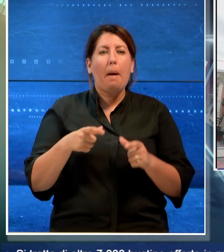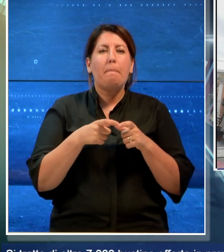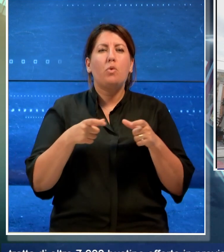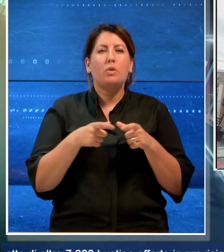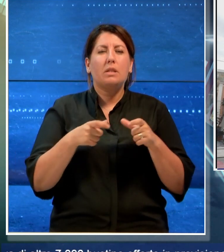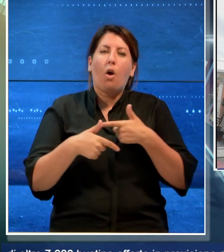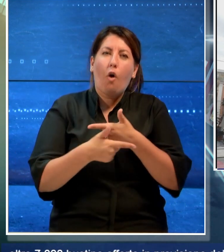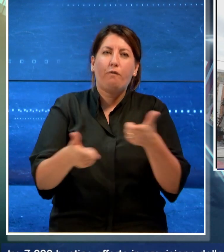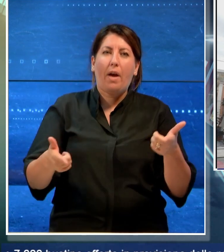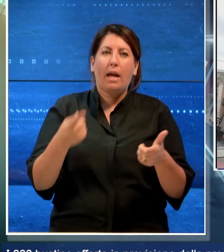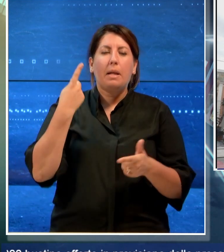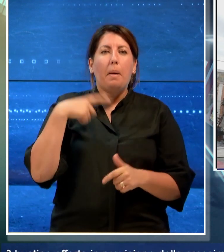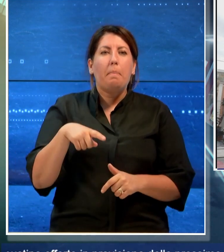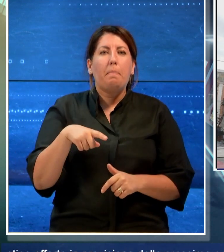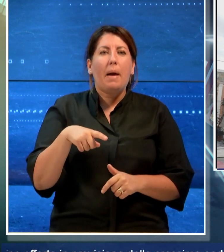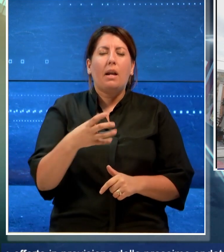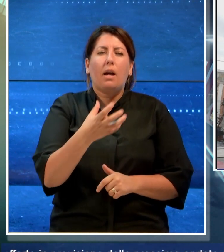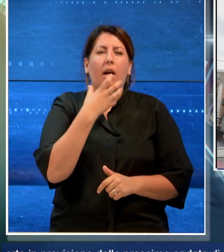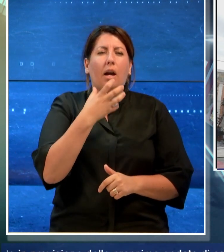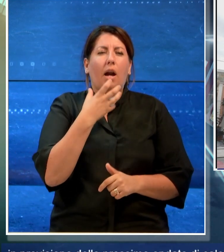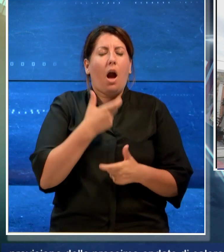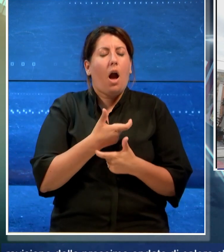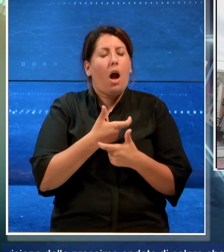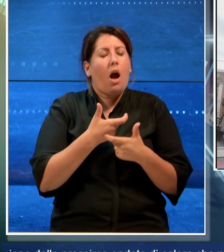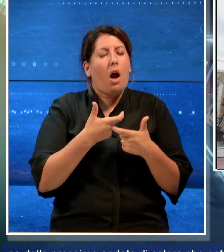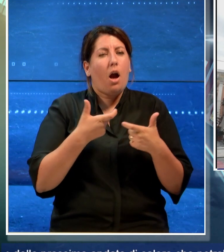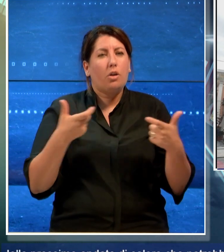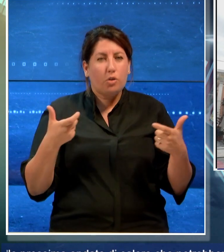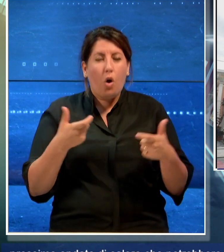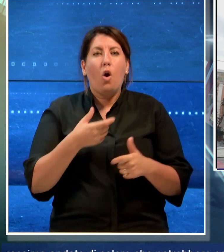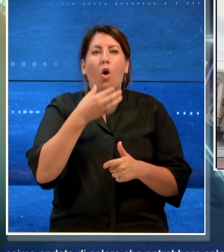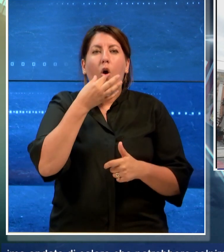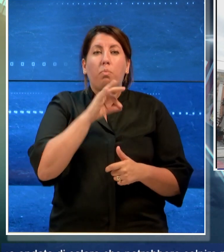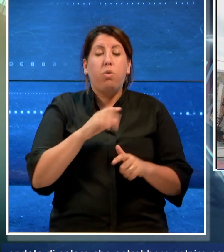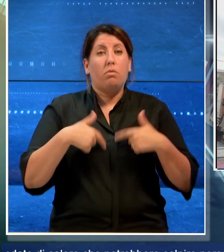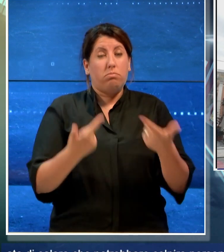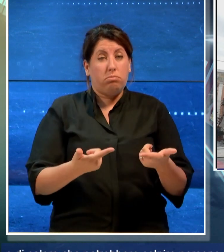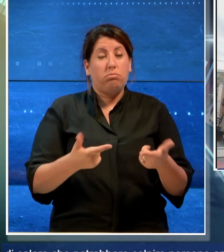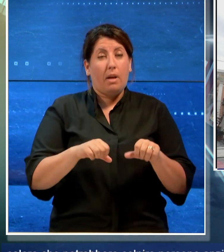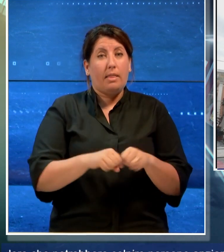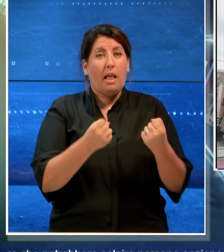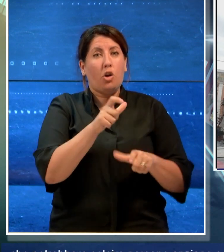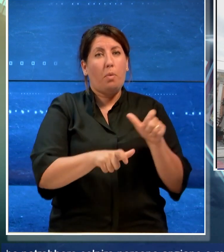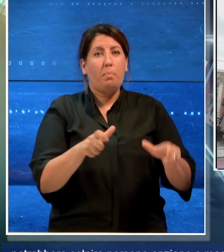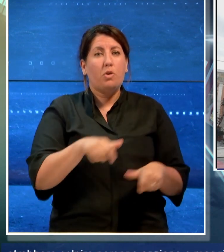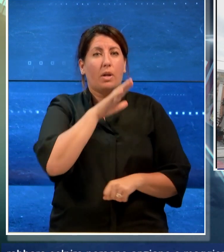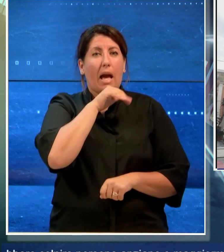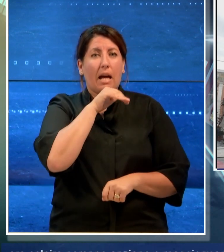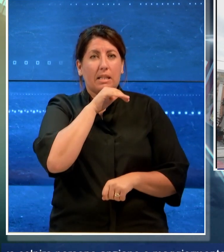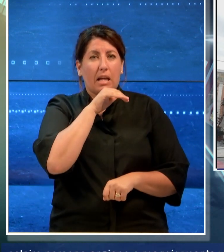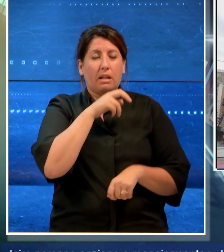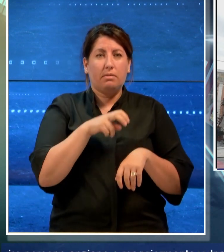previsione delle prossime ondate di calore che potrebbero colpire persone anziane e maggiormente vulnerabili.